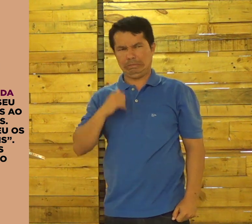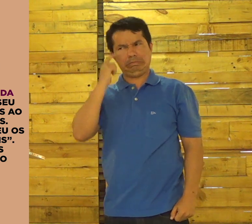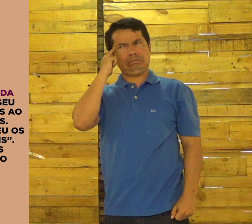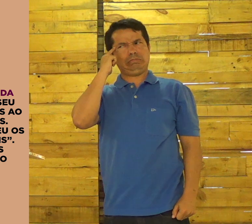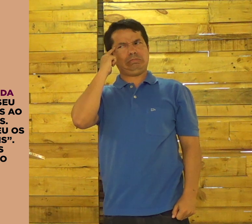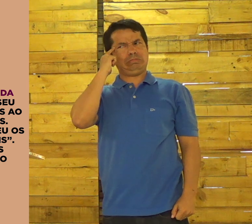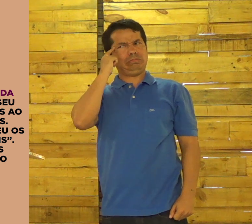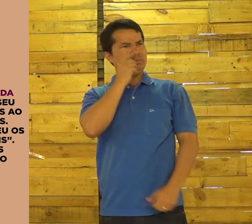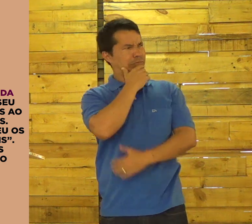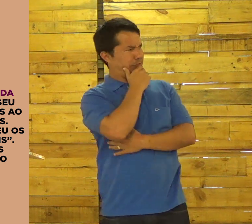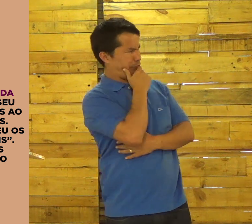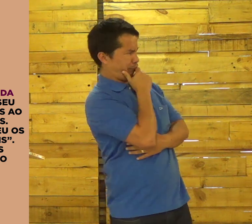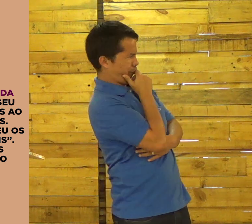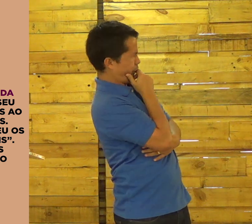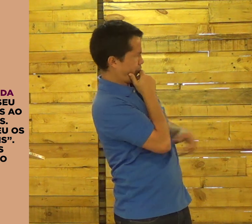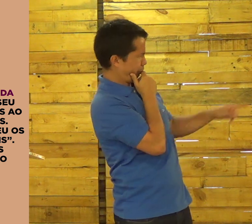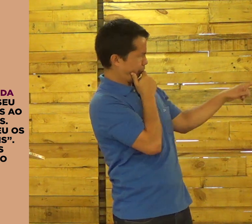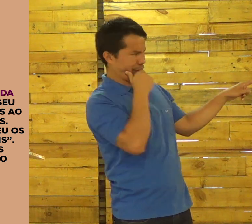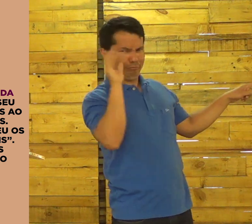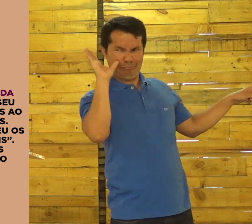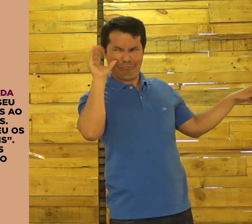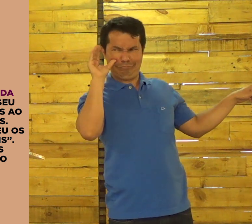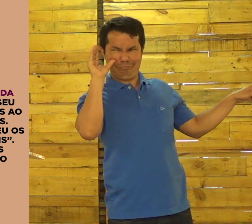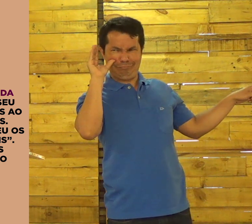Parece que estava vazia ali.